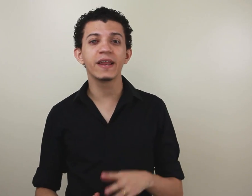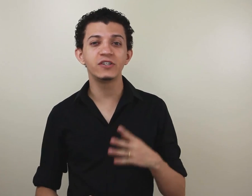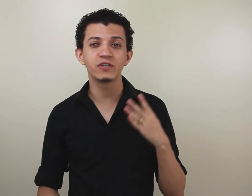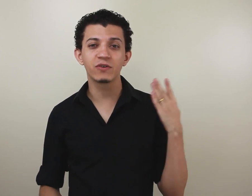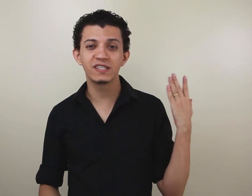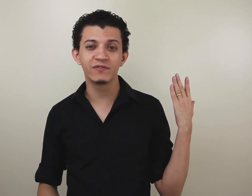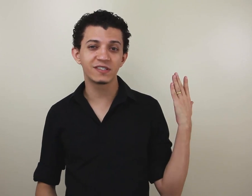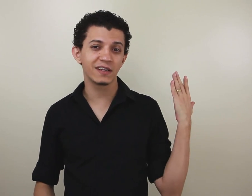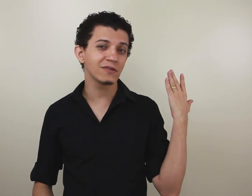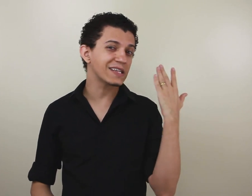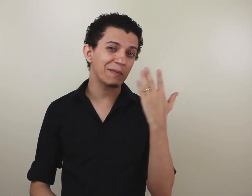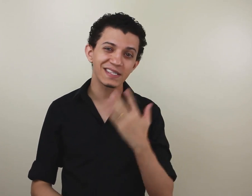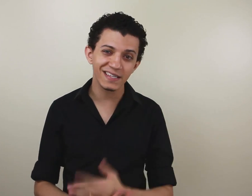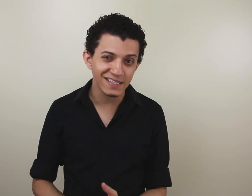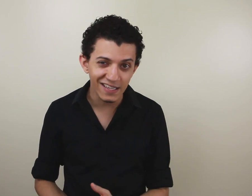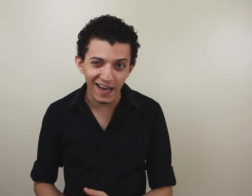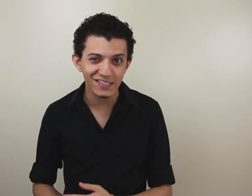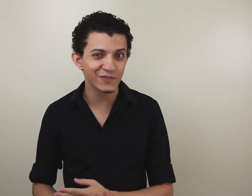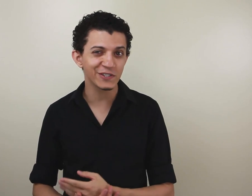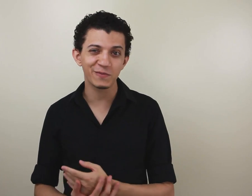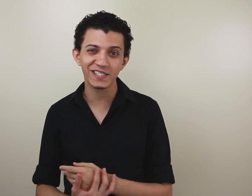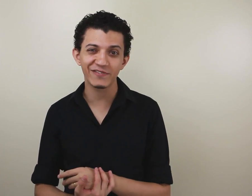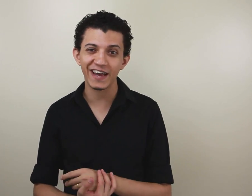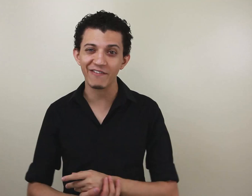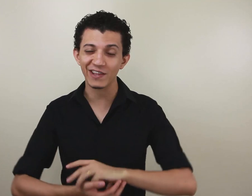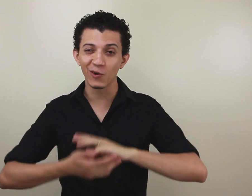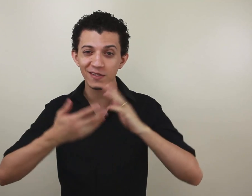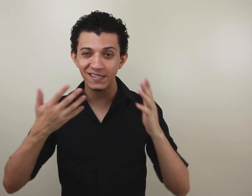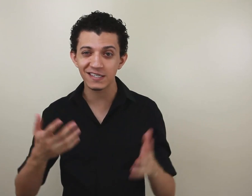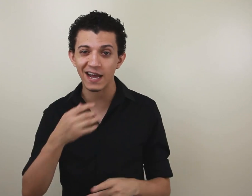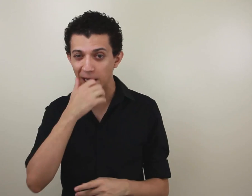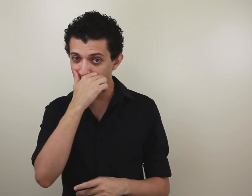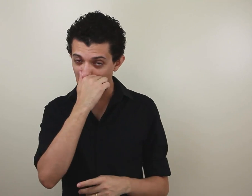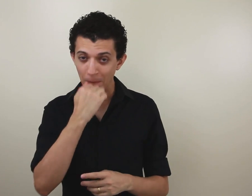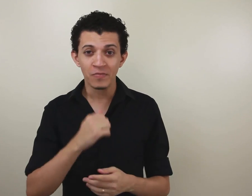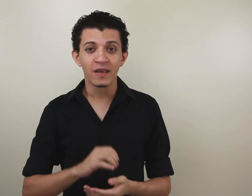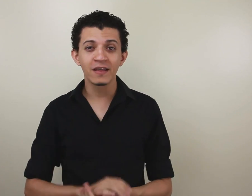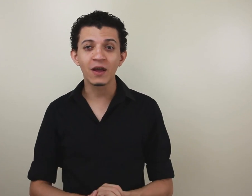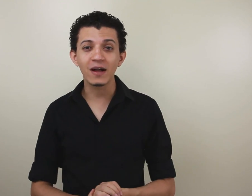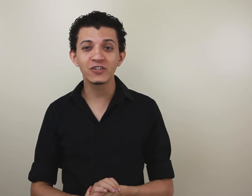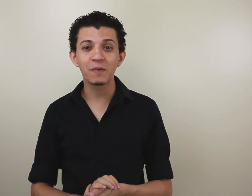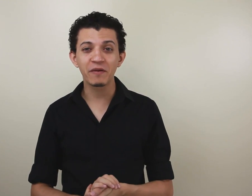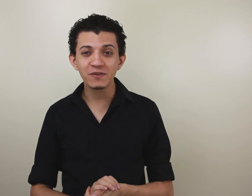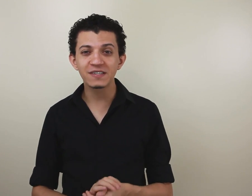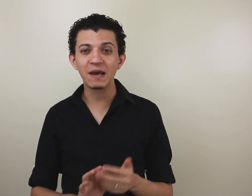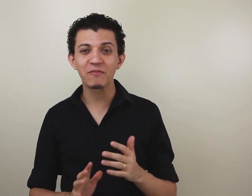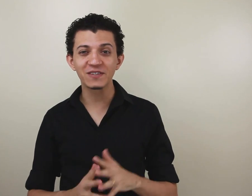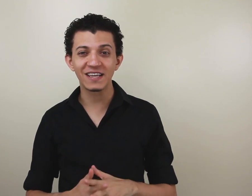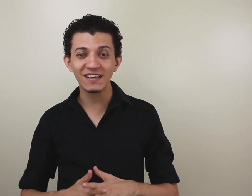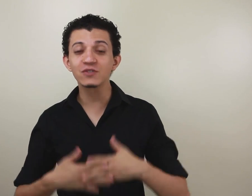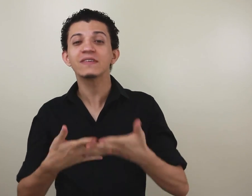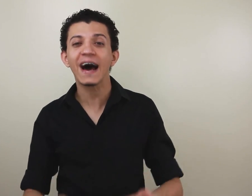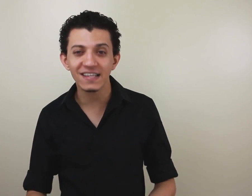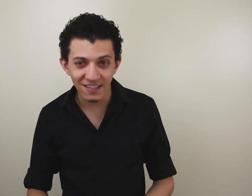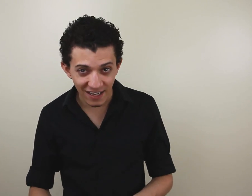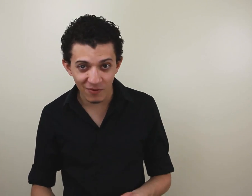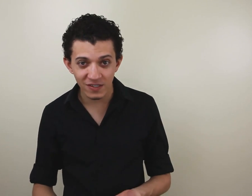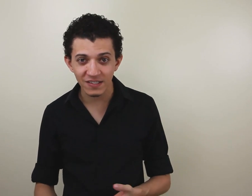acredito que se você não sabe a escrita de sinais, dificilmente você vai gravar todos esses sinais. Então, a dica é para você estudar a escrita da língua de